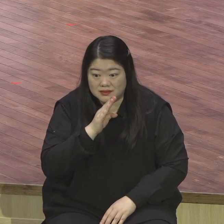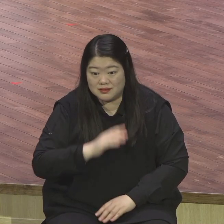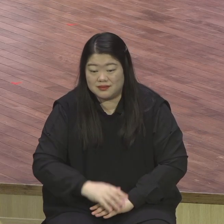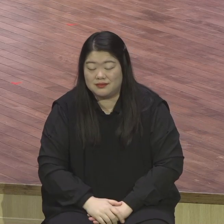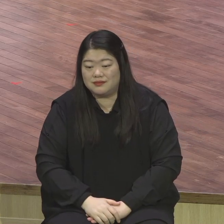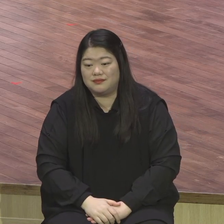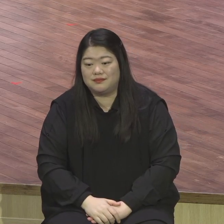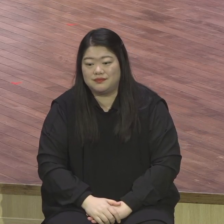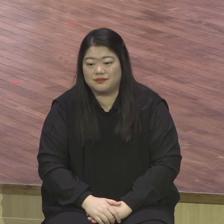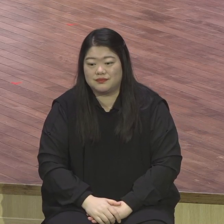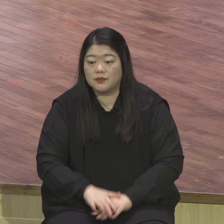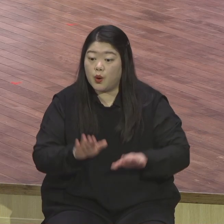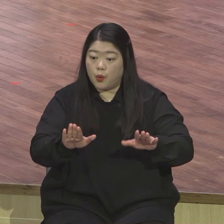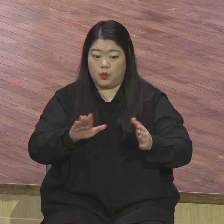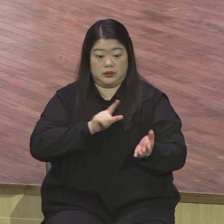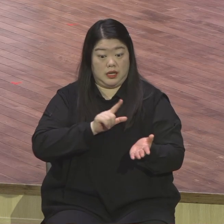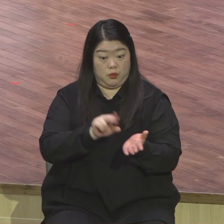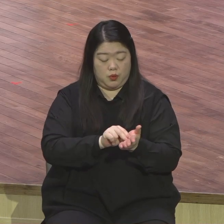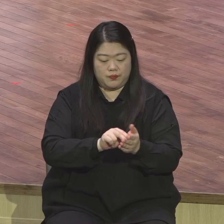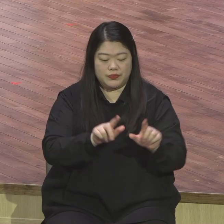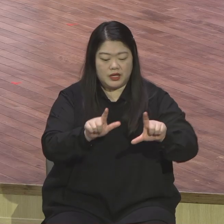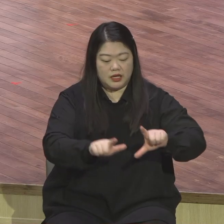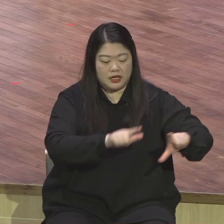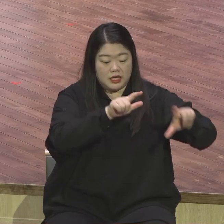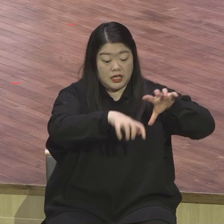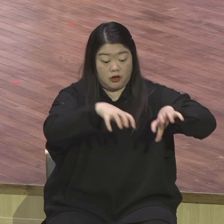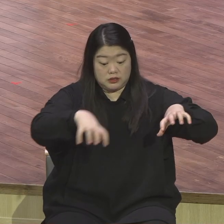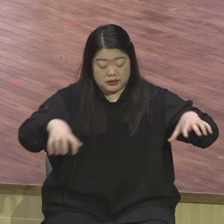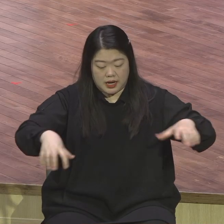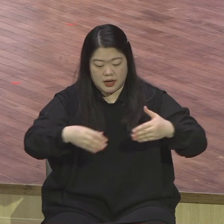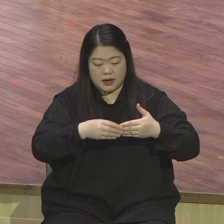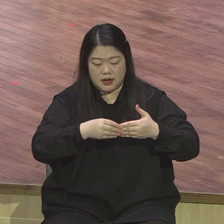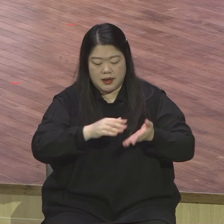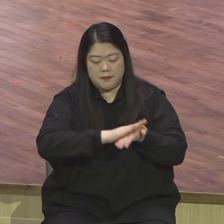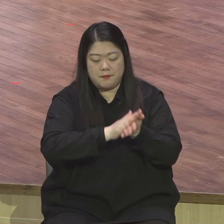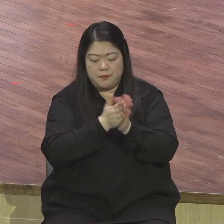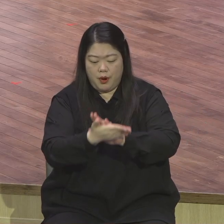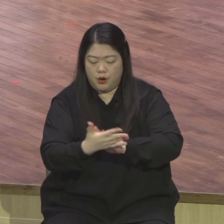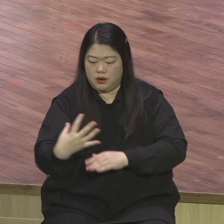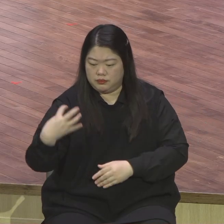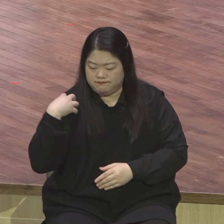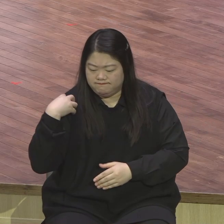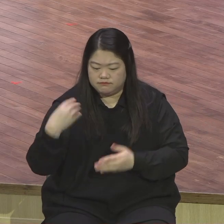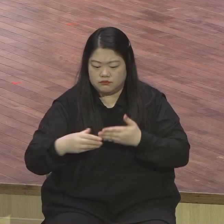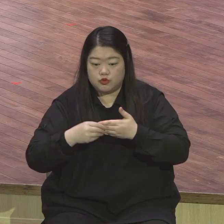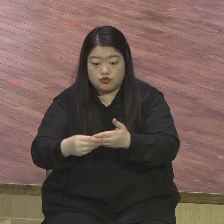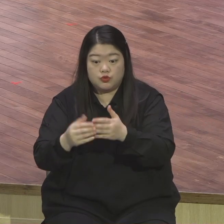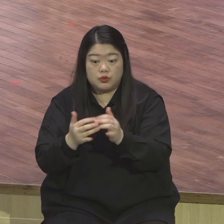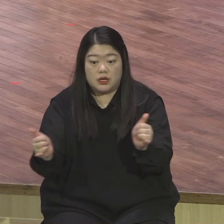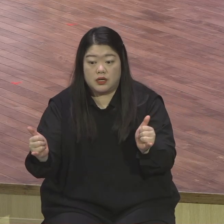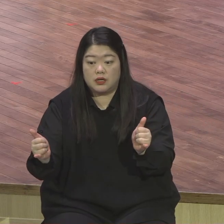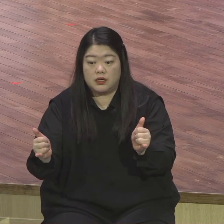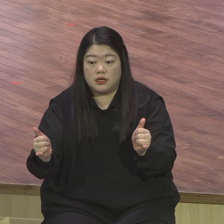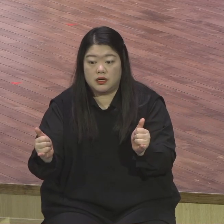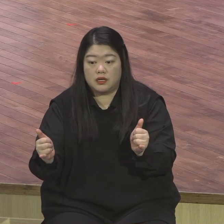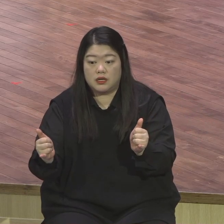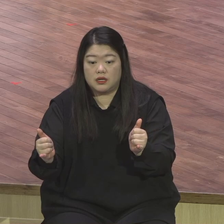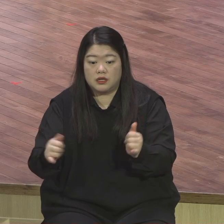오늘 제목처럼 현장 변화의 주도자가 되기를 원하십니다 주도자 변화의 주도자 찔찔